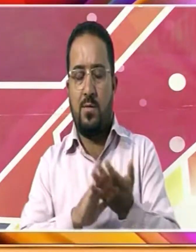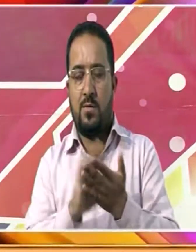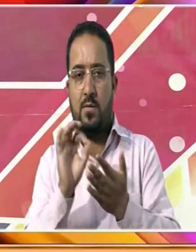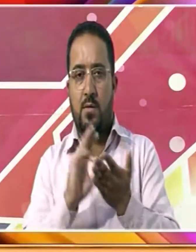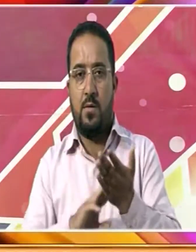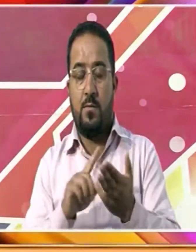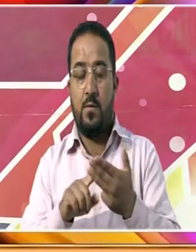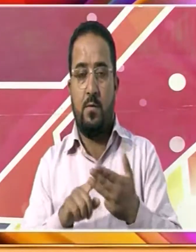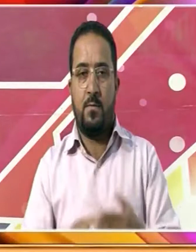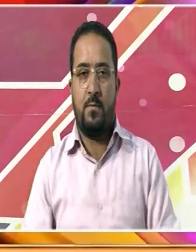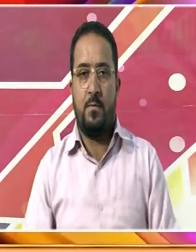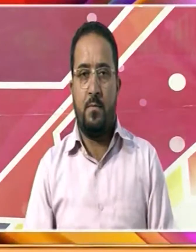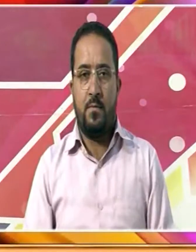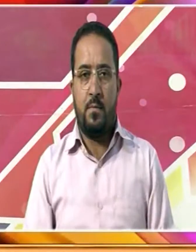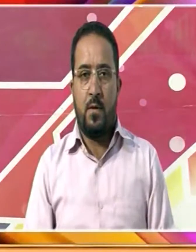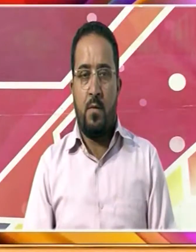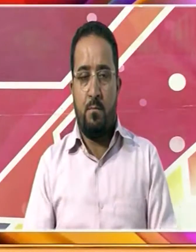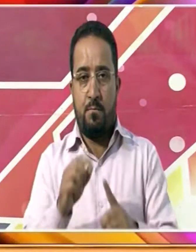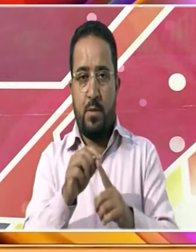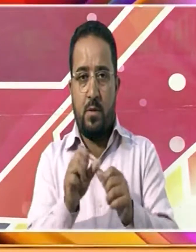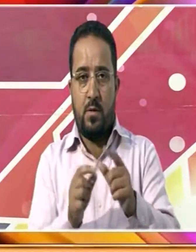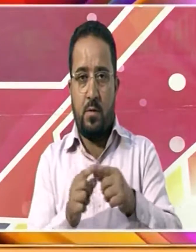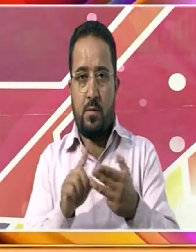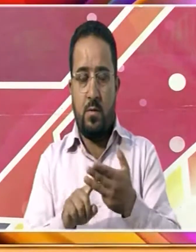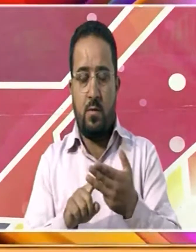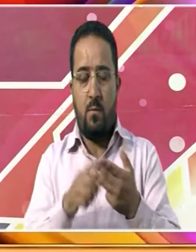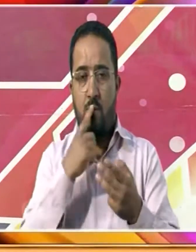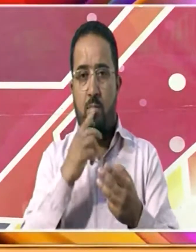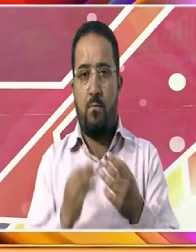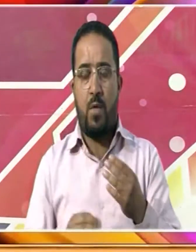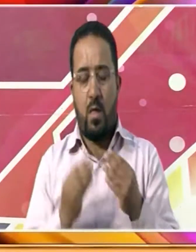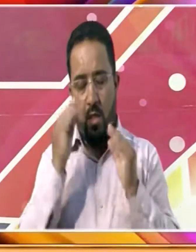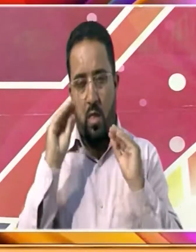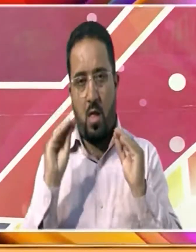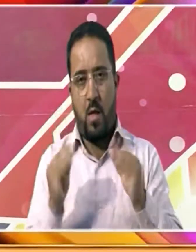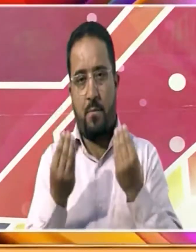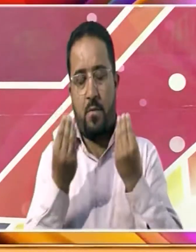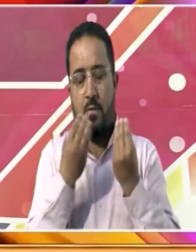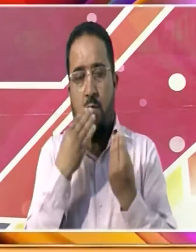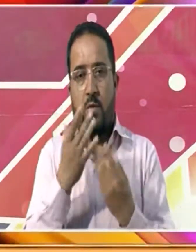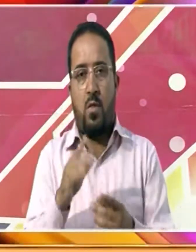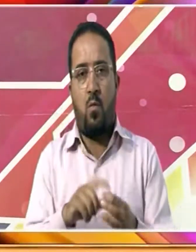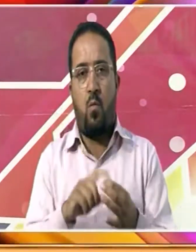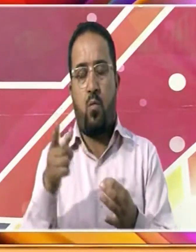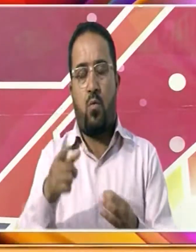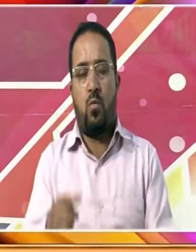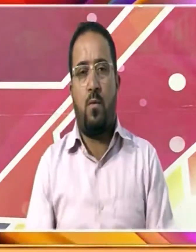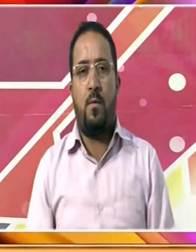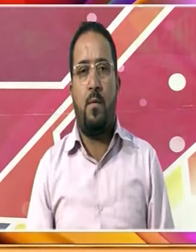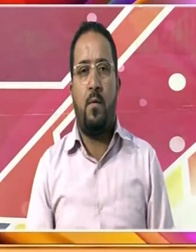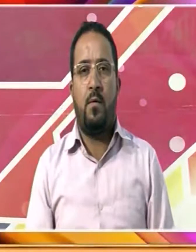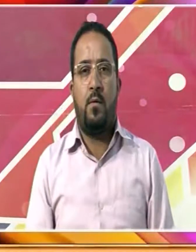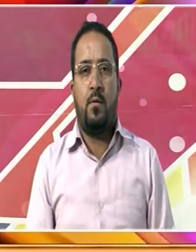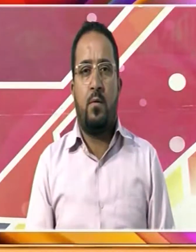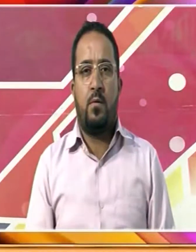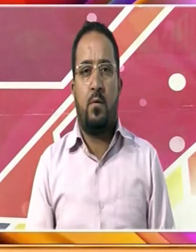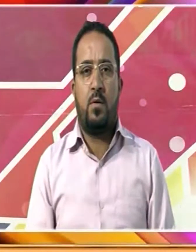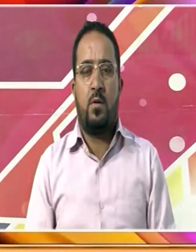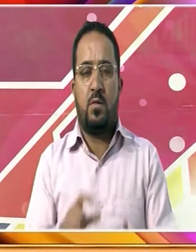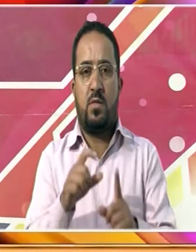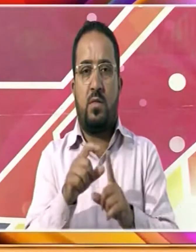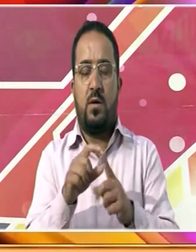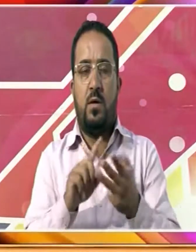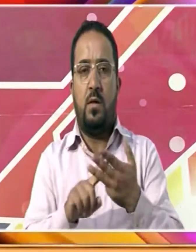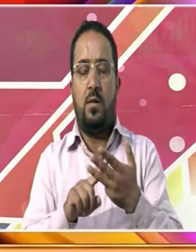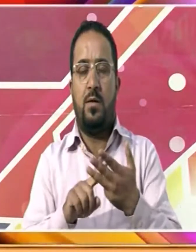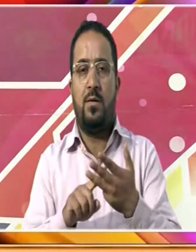امور پر پارٹی کے موقف کے خلاف خیالات کا اظہار کیا جبکہ دلی بی جے